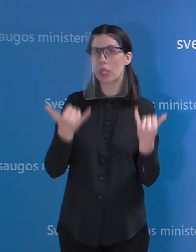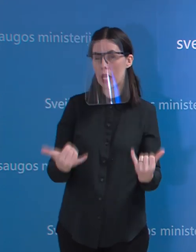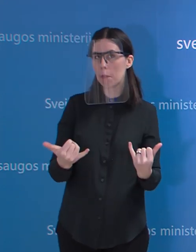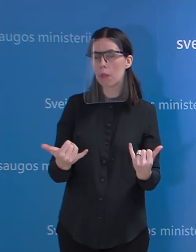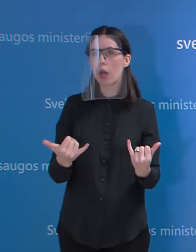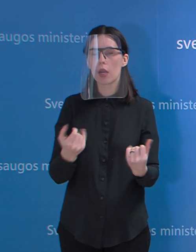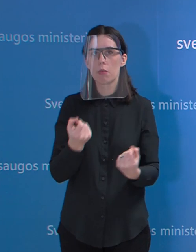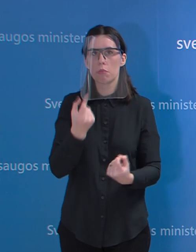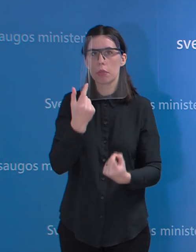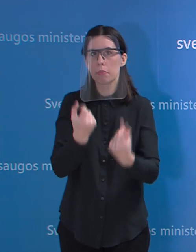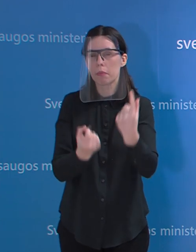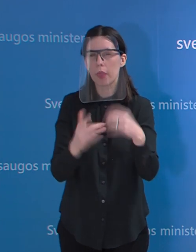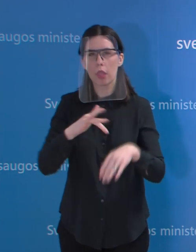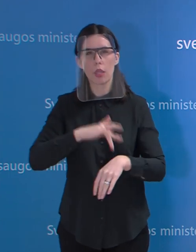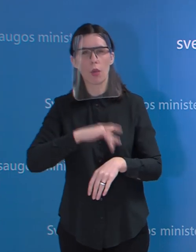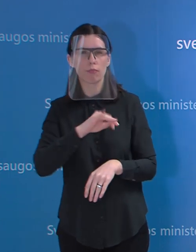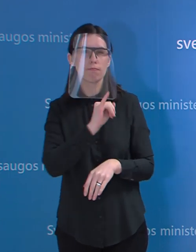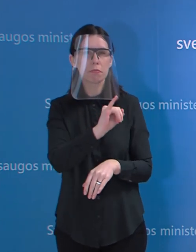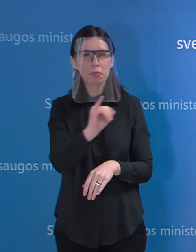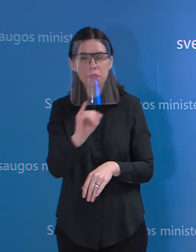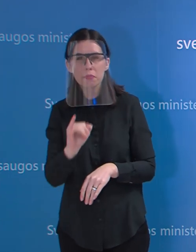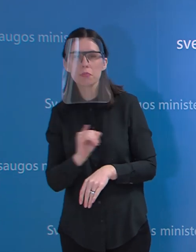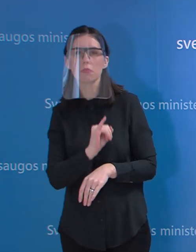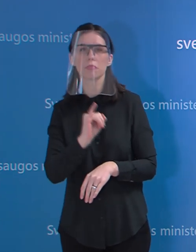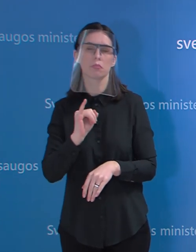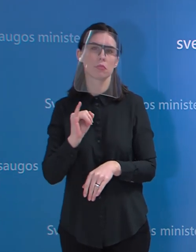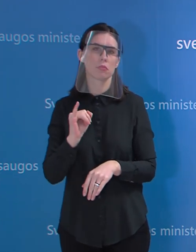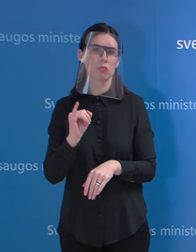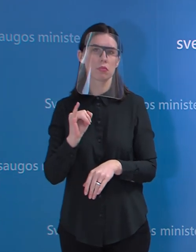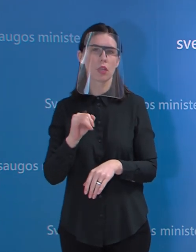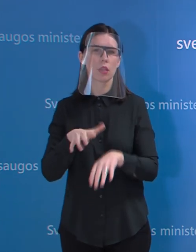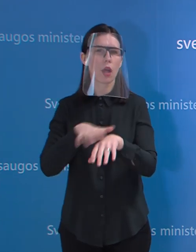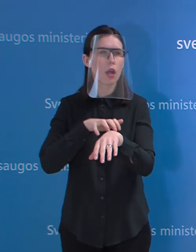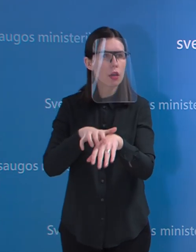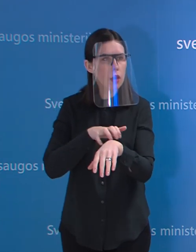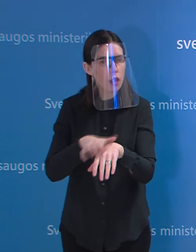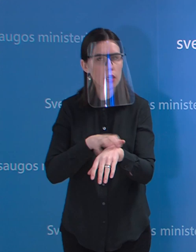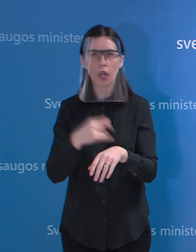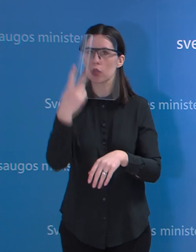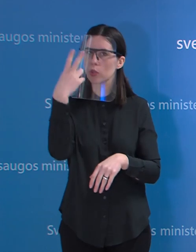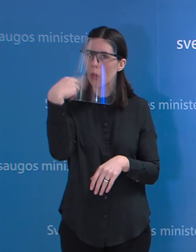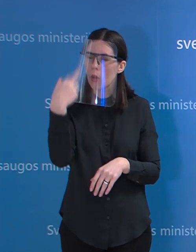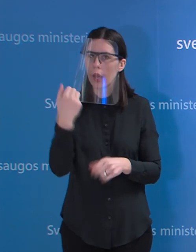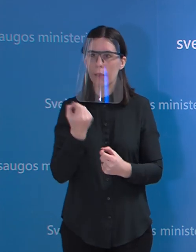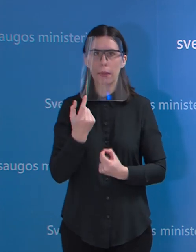simptomų, kurie yra susiję tiesiog su laiku. Atsiranda daug alerginės slogos,